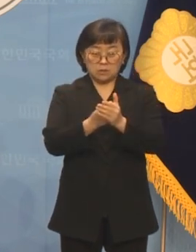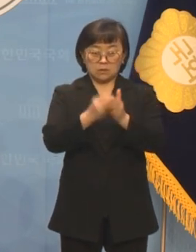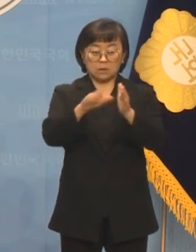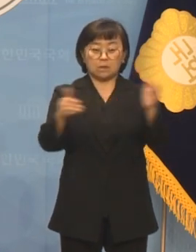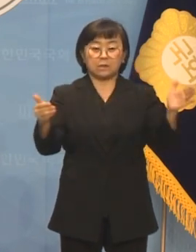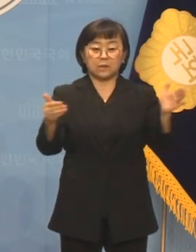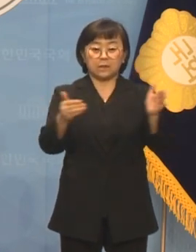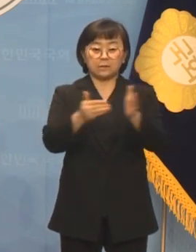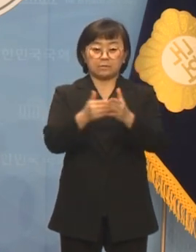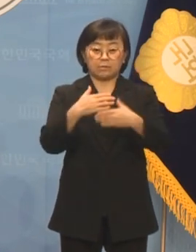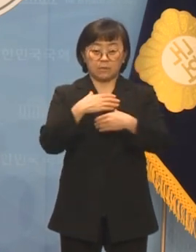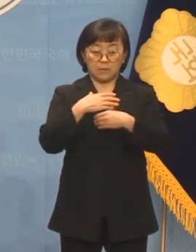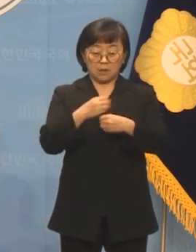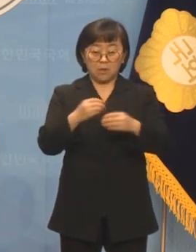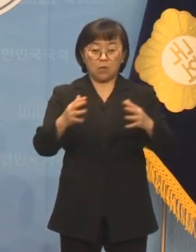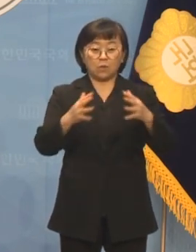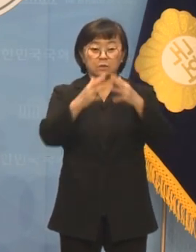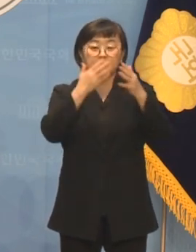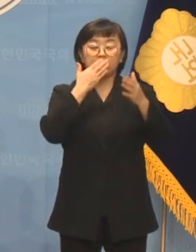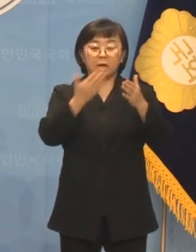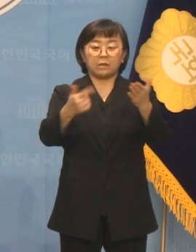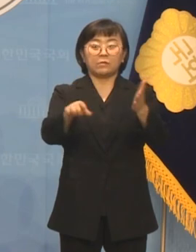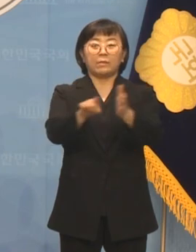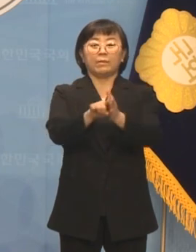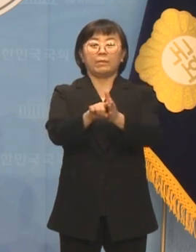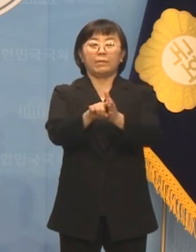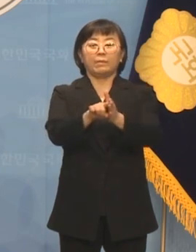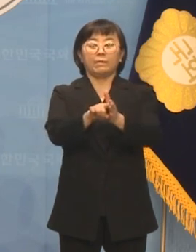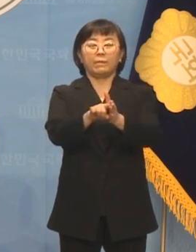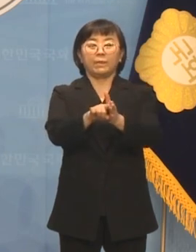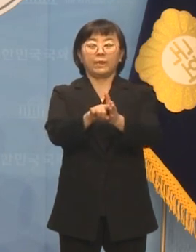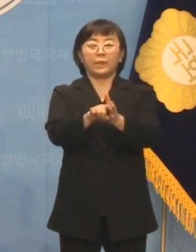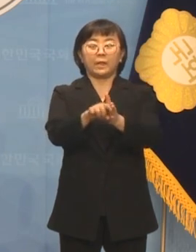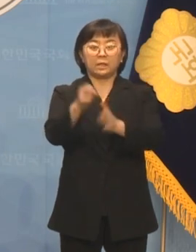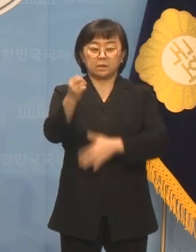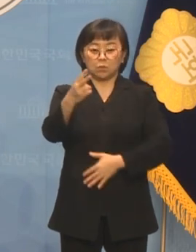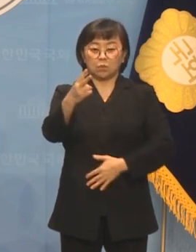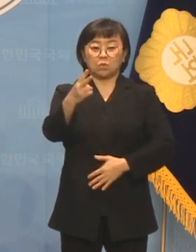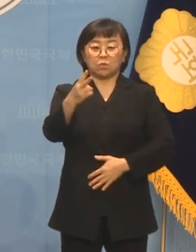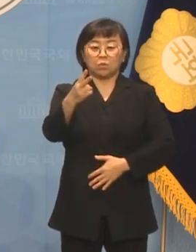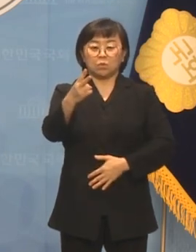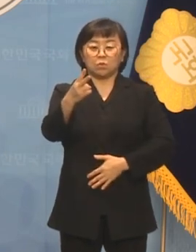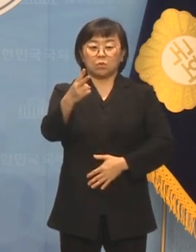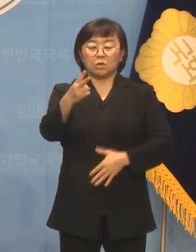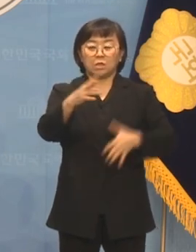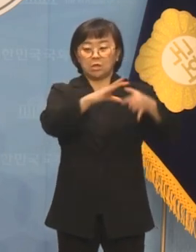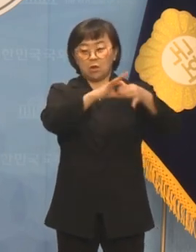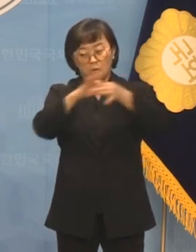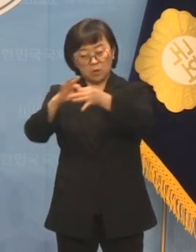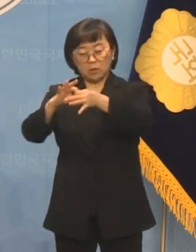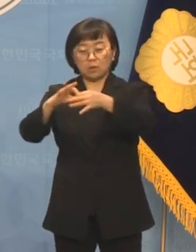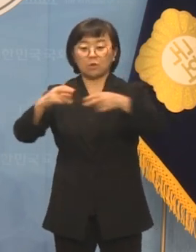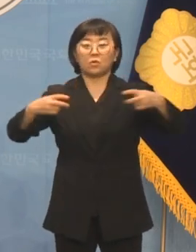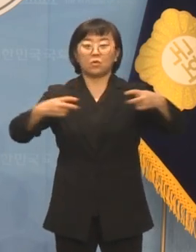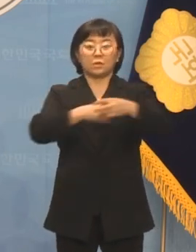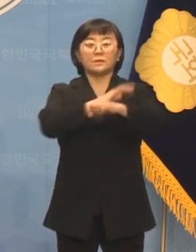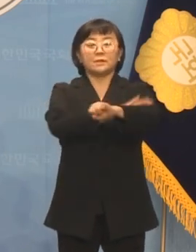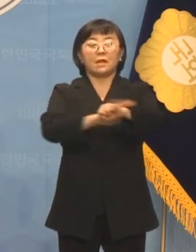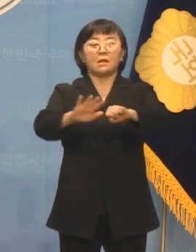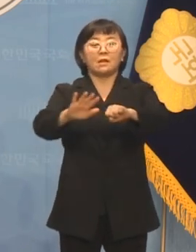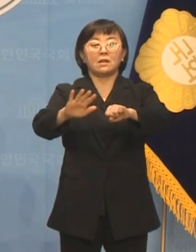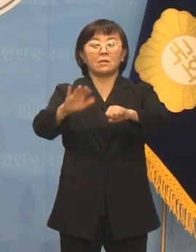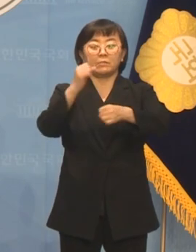안전하게 공사가 이뤄질 수 있도록 그리고 이곳을 연결하는 교통망이 잘